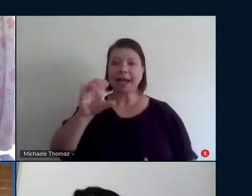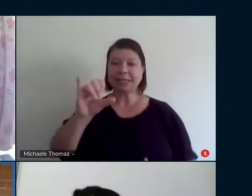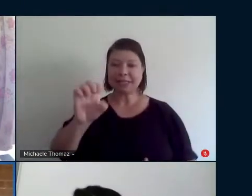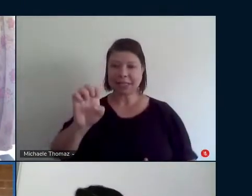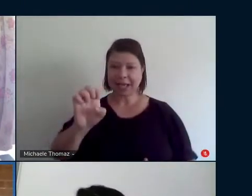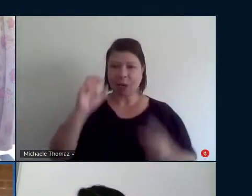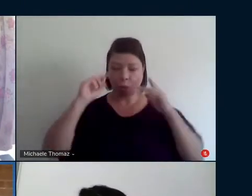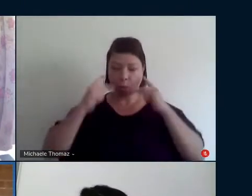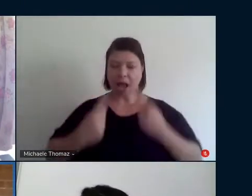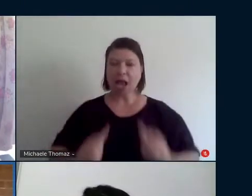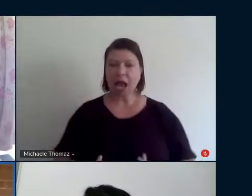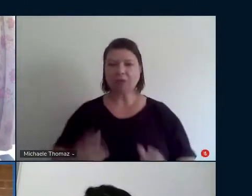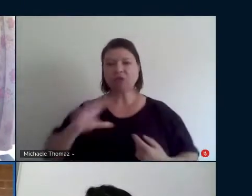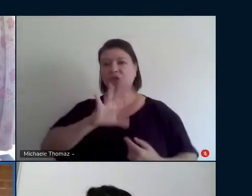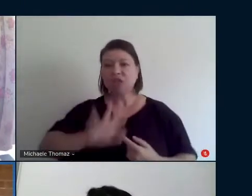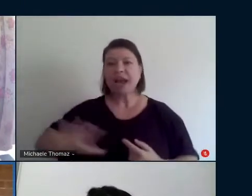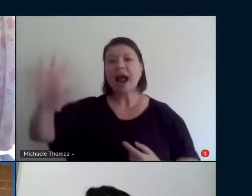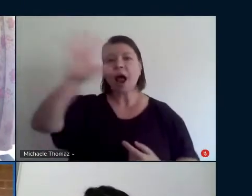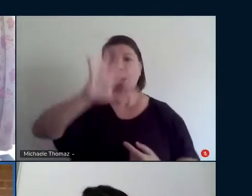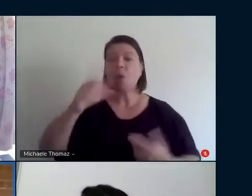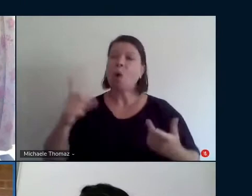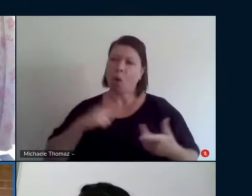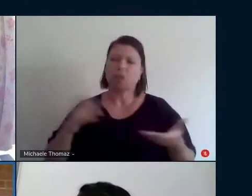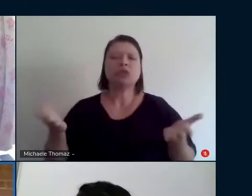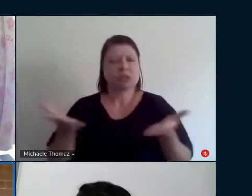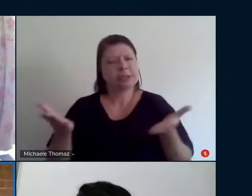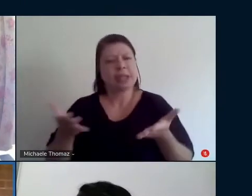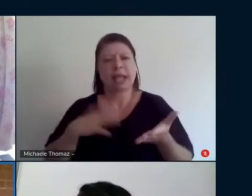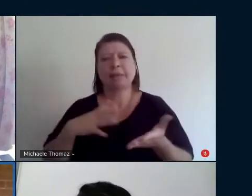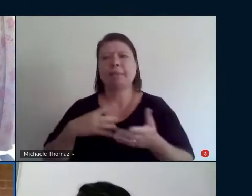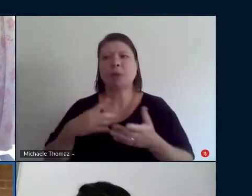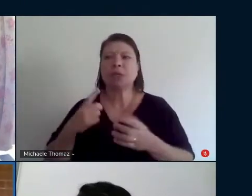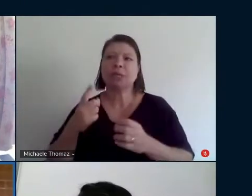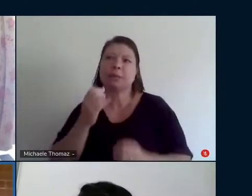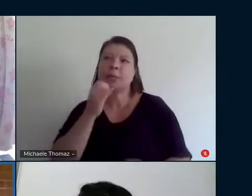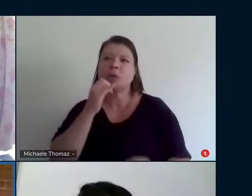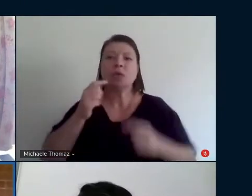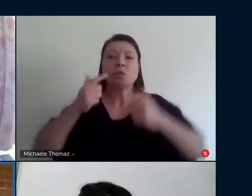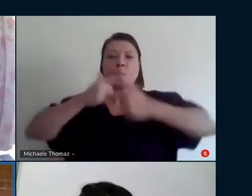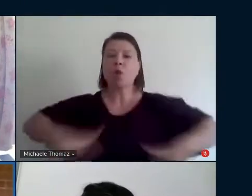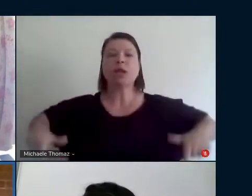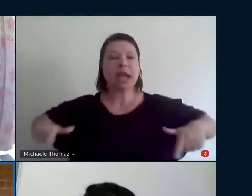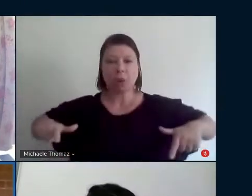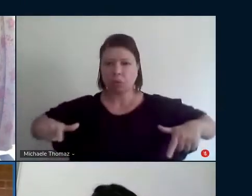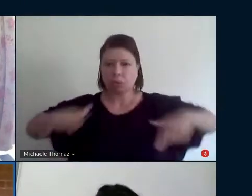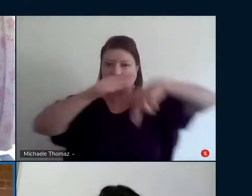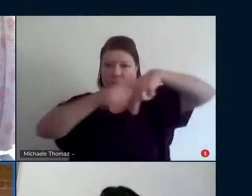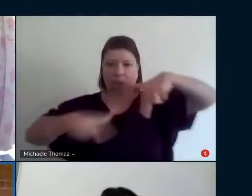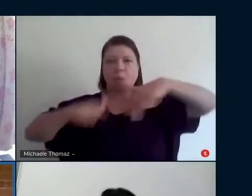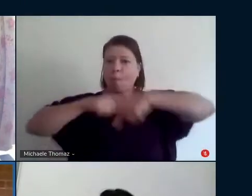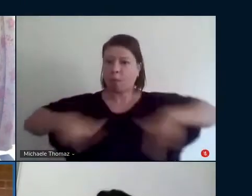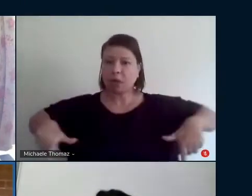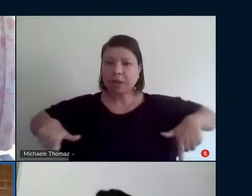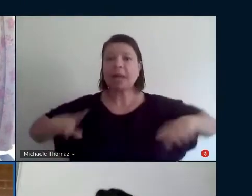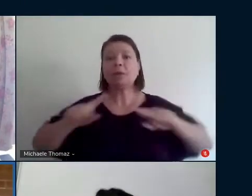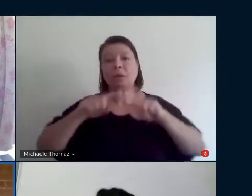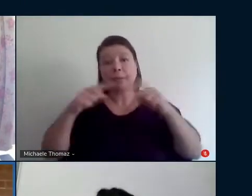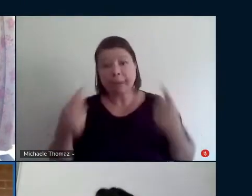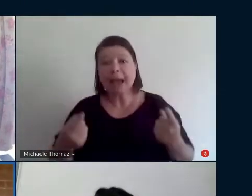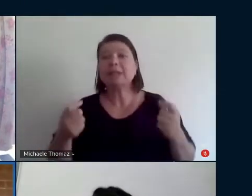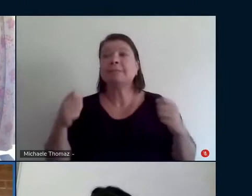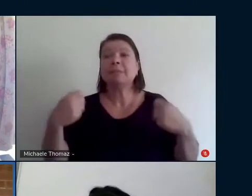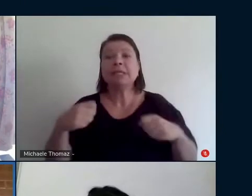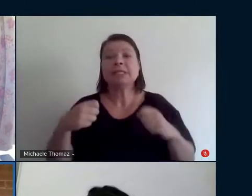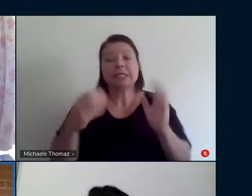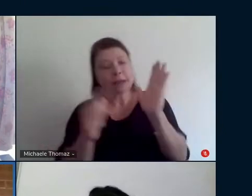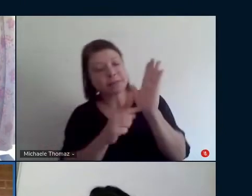denominação de gênero neutro, procuramos utilizar, procurar limpar isso no resto do trabalho, porque é sempre